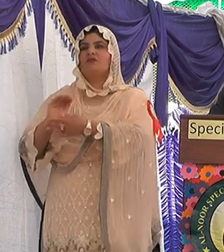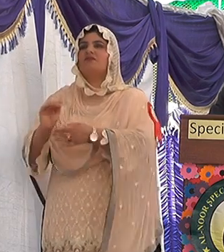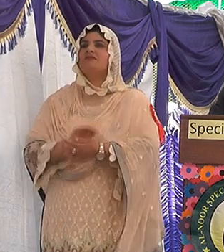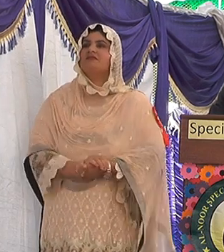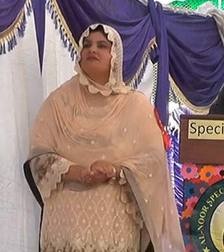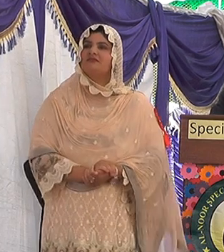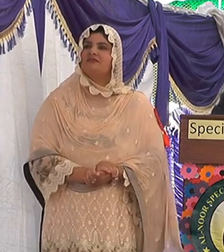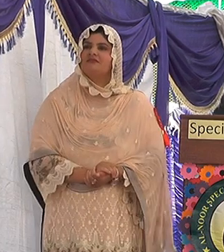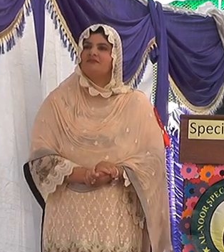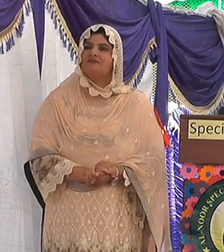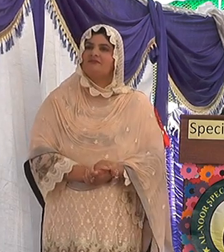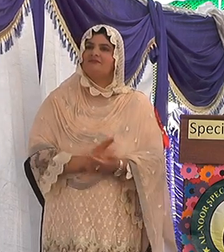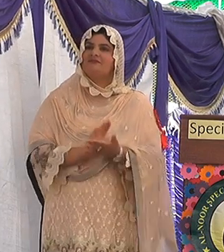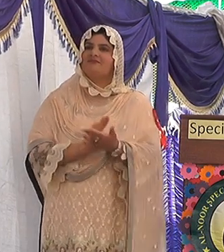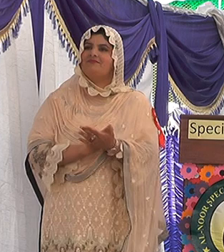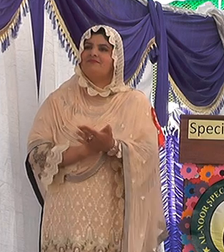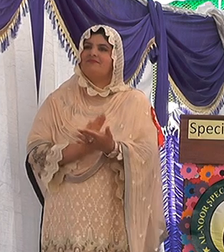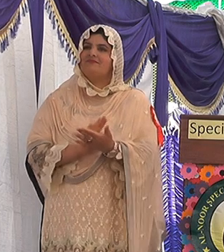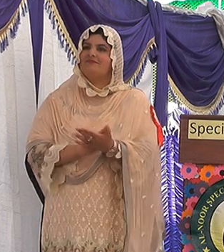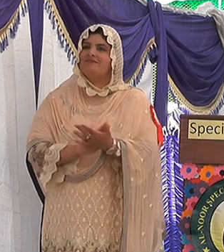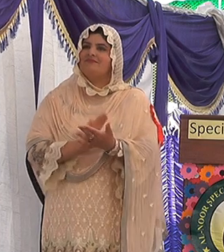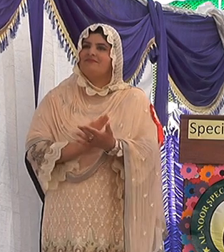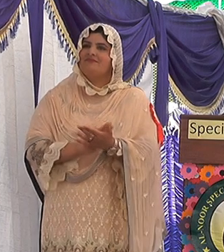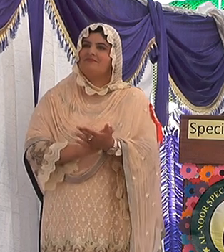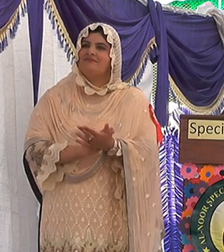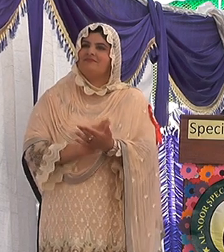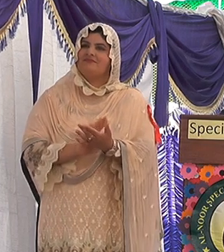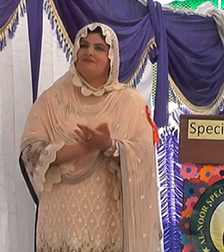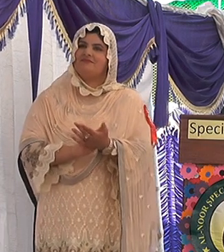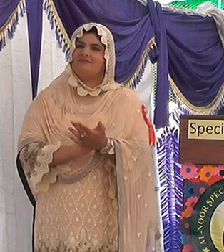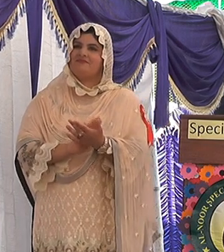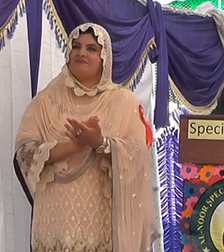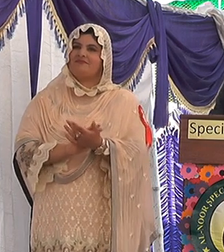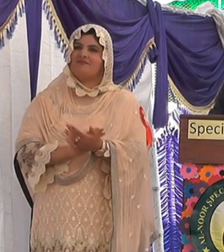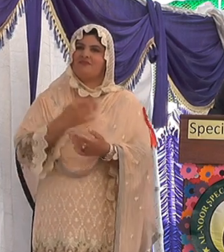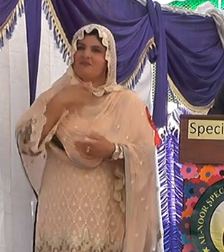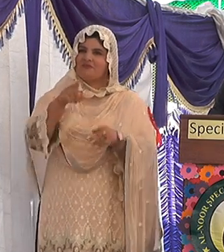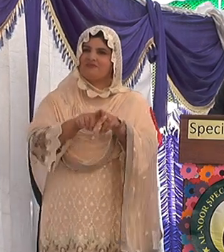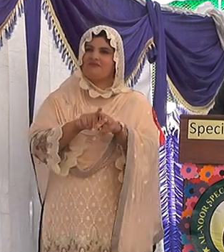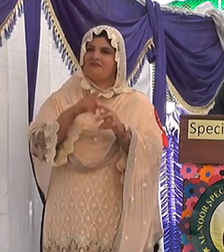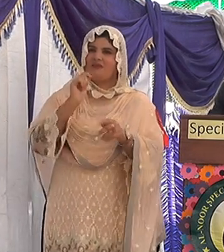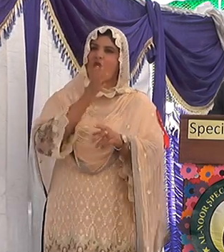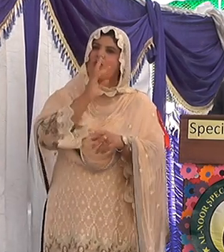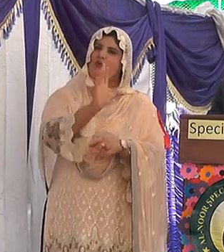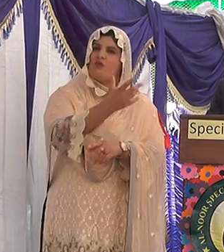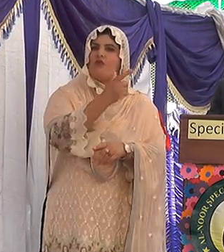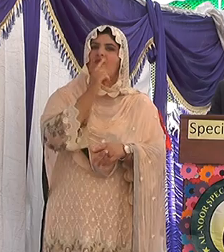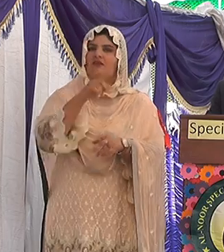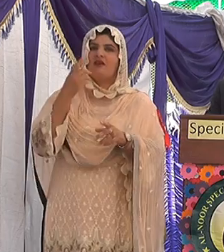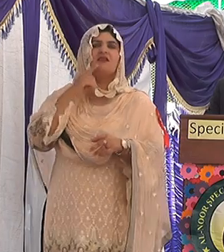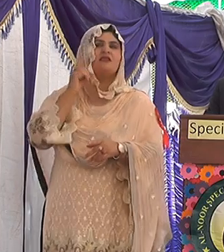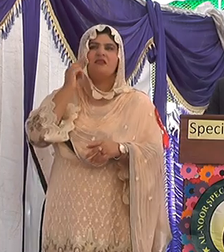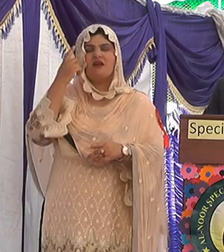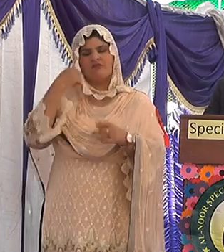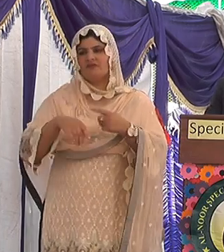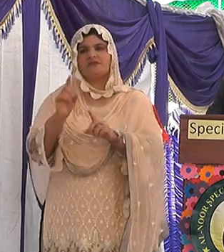کرتا ہے تو آج کے بعد ہی ہو کہ ہم اس کرن کو ساتھ لے کے چلیں گے پھر